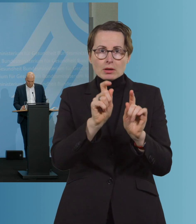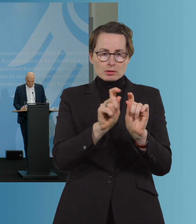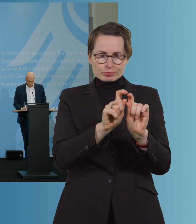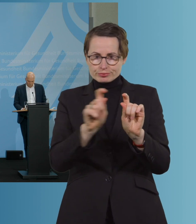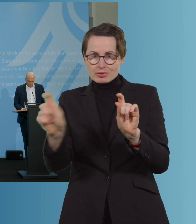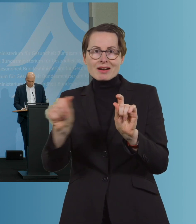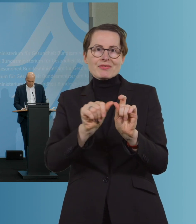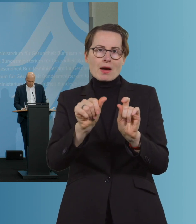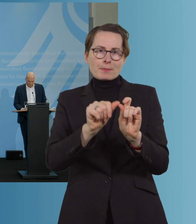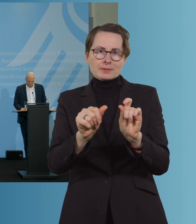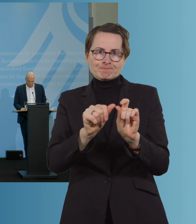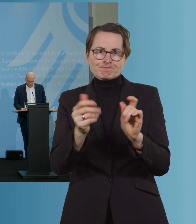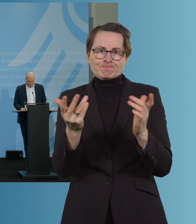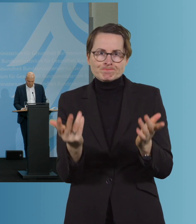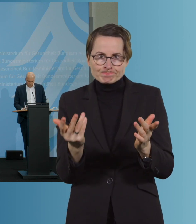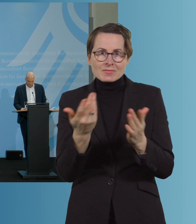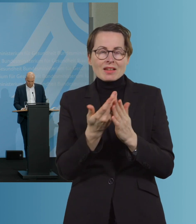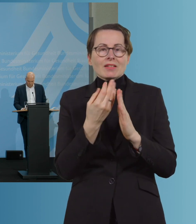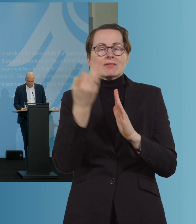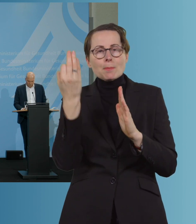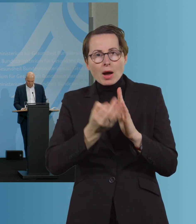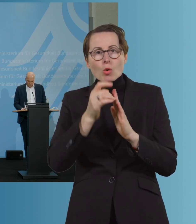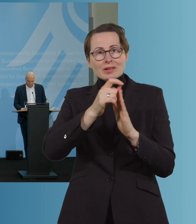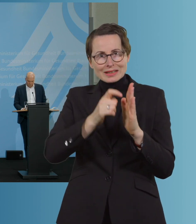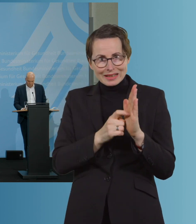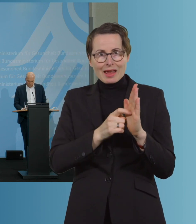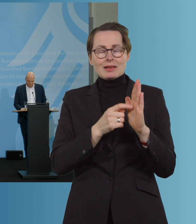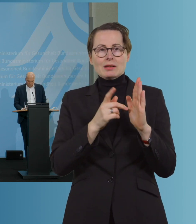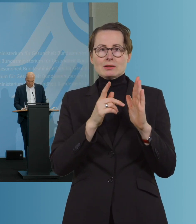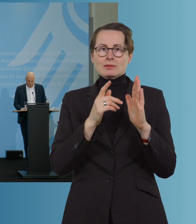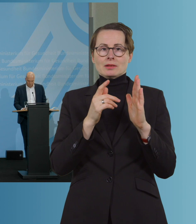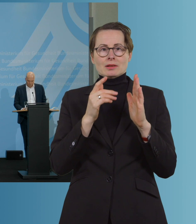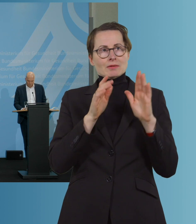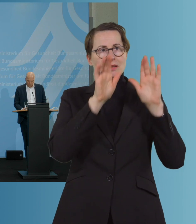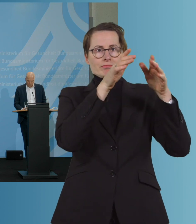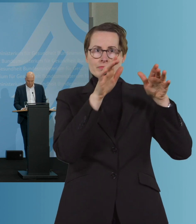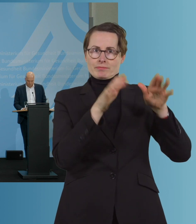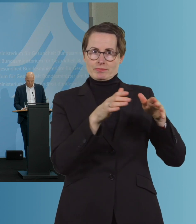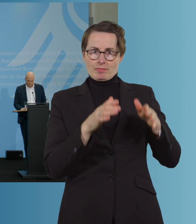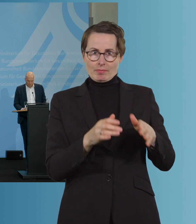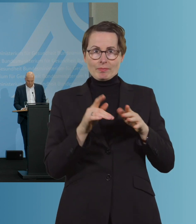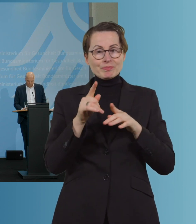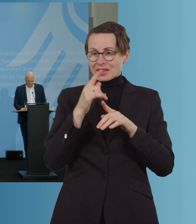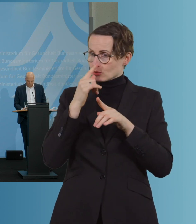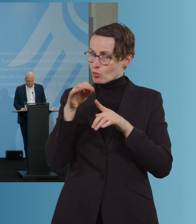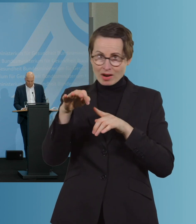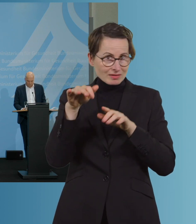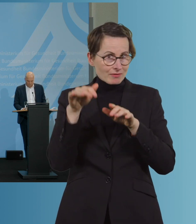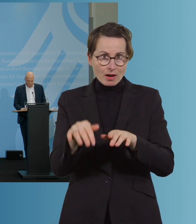bestmöglich nachvollziehbare Kriterien, die eben über die einzelne Situation hinaus es möglichst gerecht, absolut gerecht,